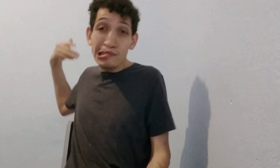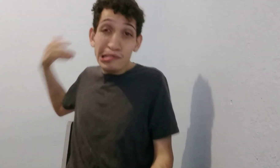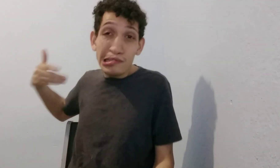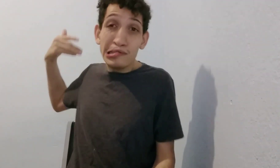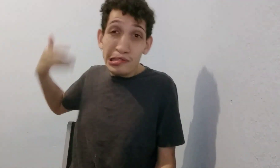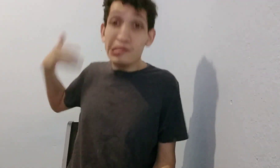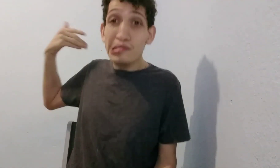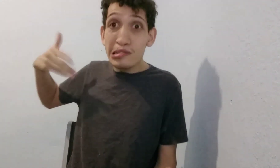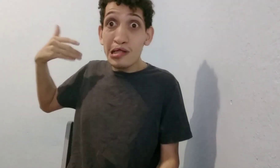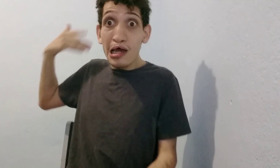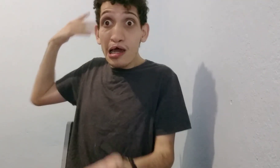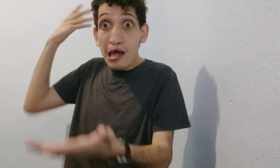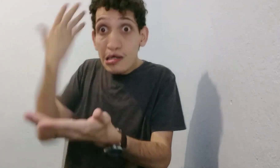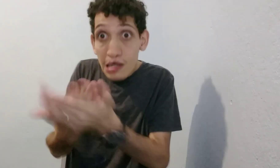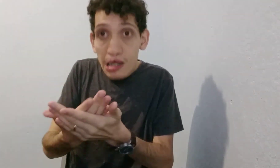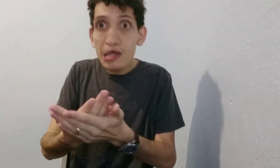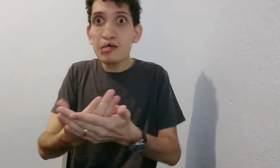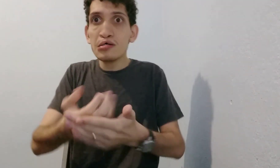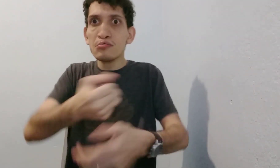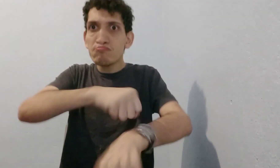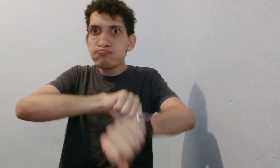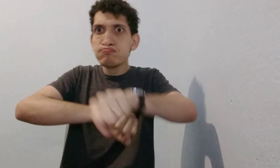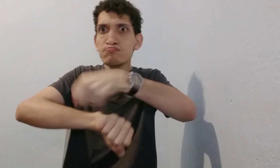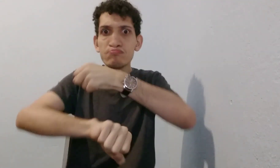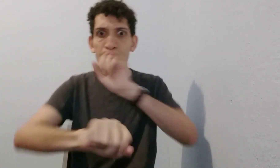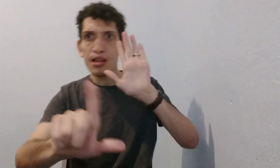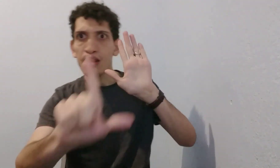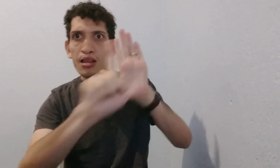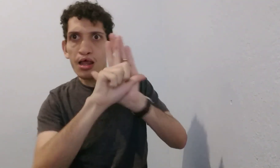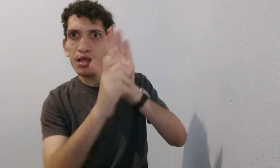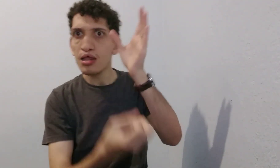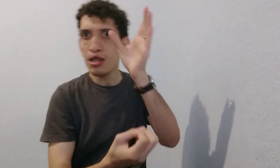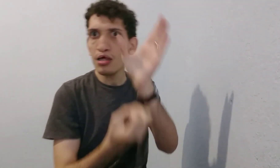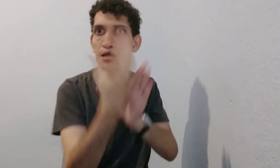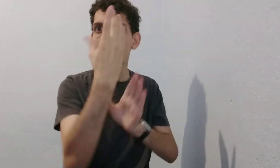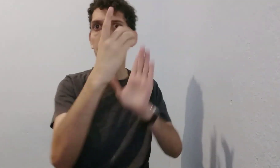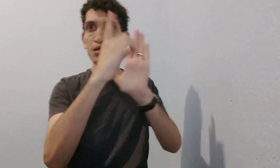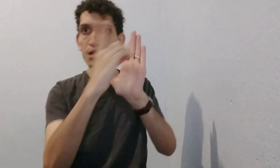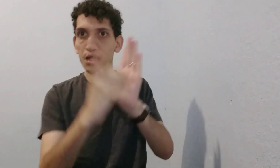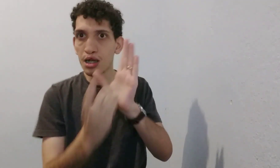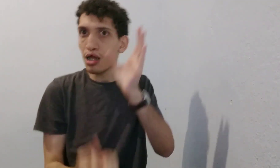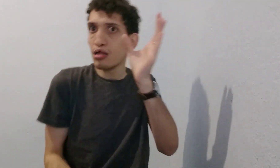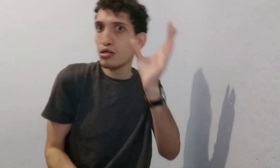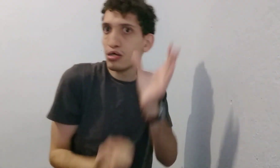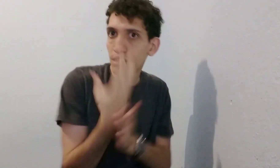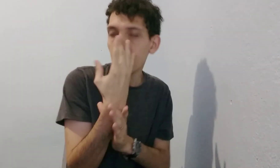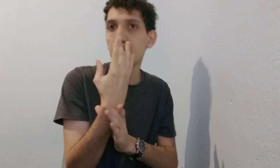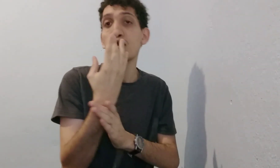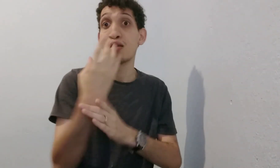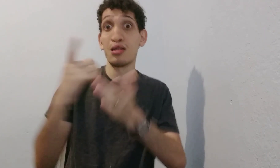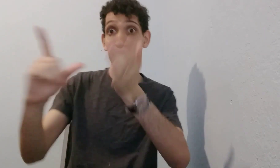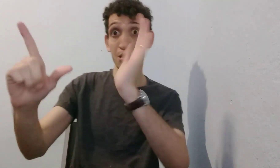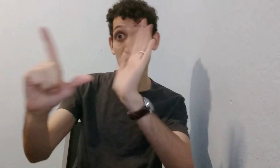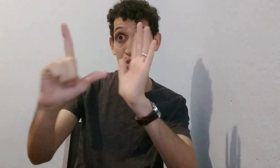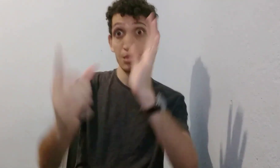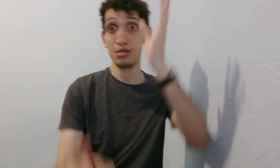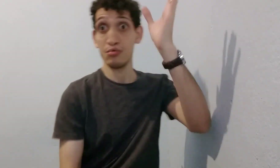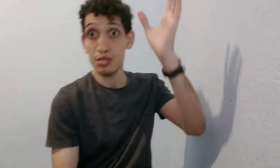eles tiveram vários esforços, desde lá até os dias atuais, aonde foi criado uma lei, decreto,